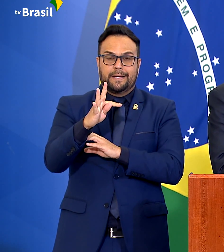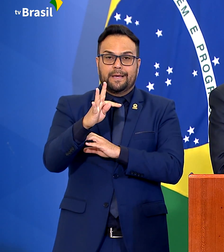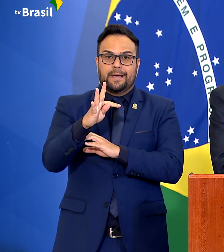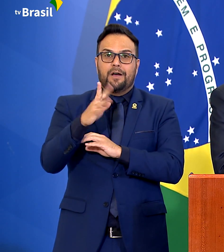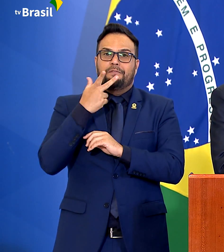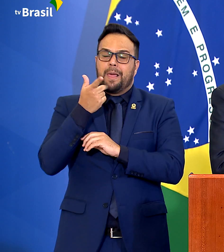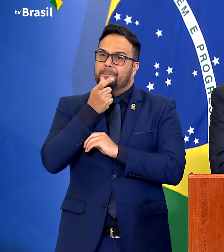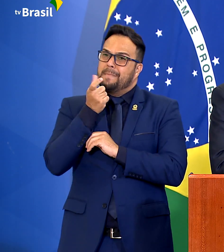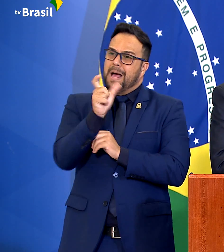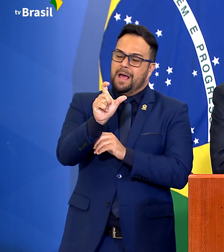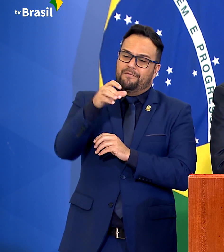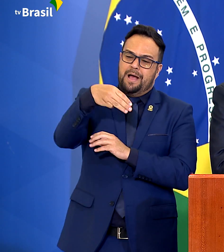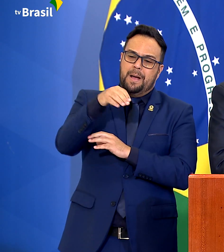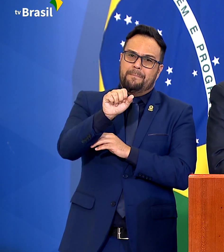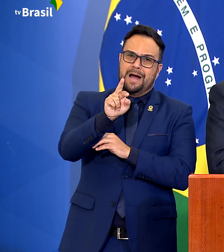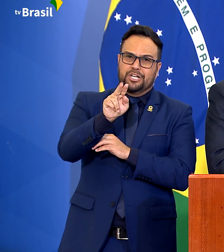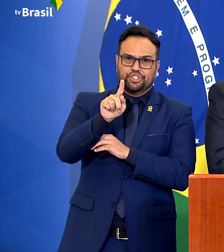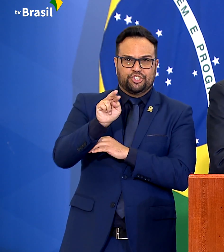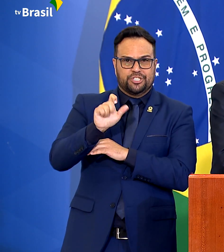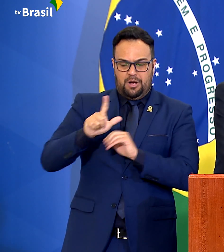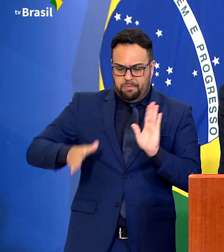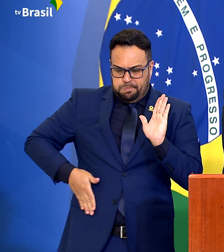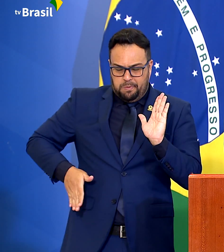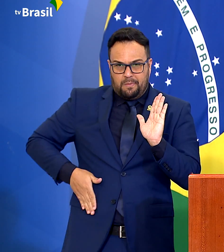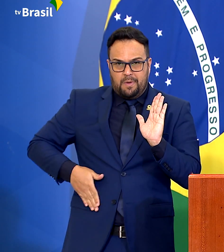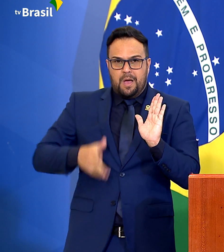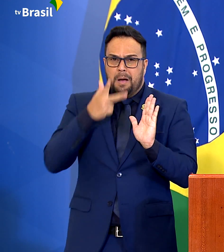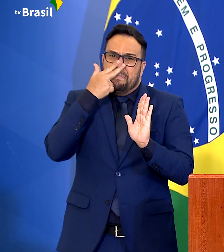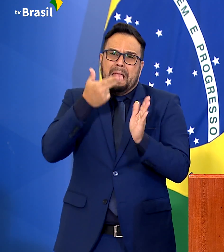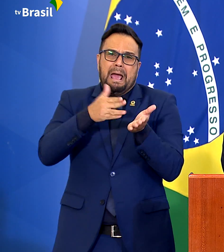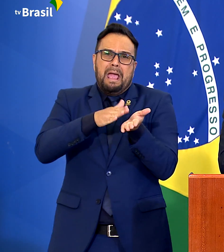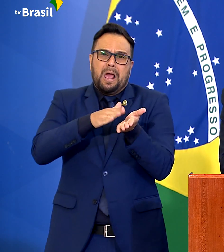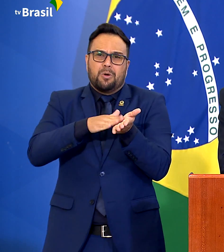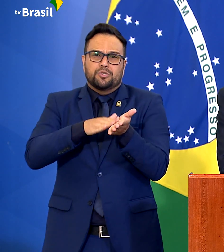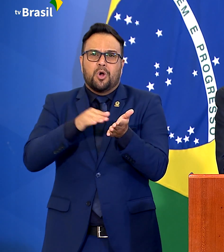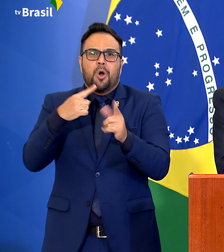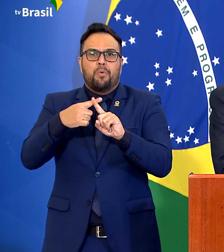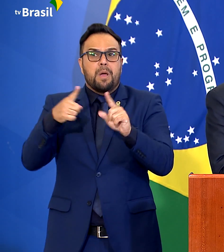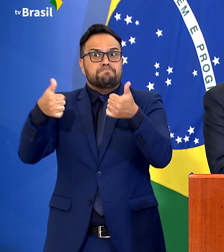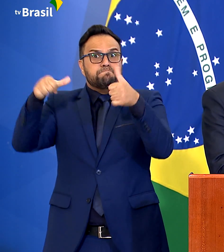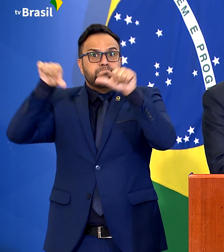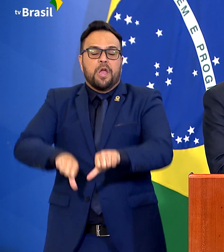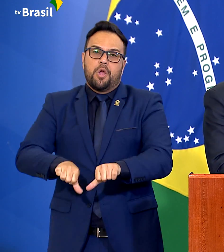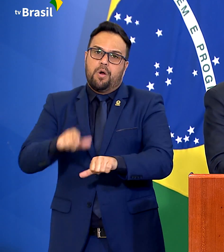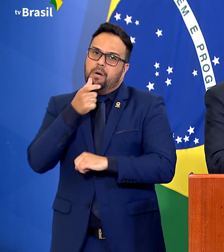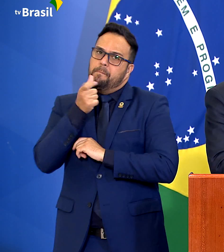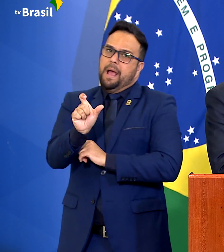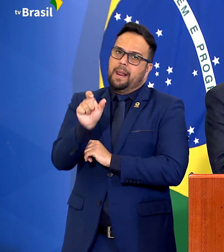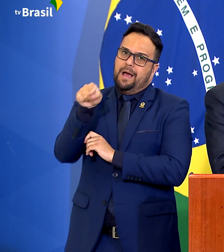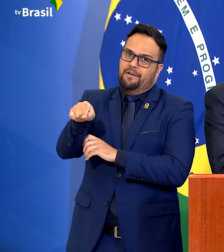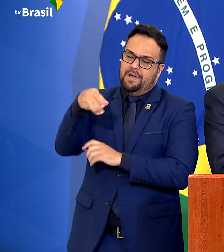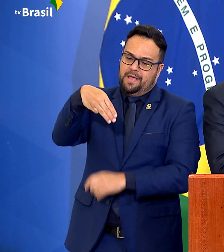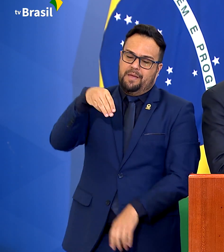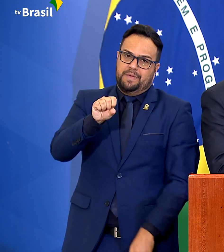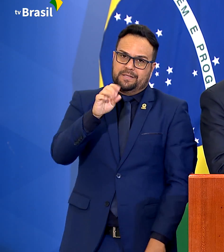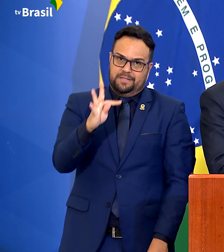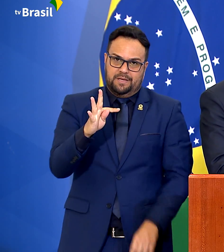um elogio para suas lideranças. Vamos agora para a área